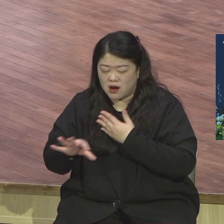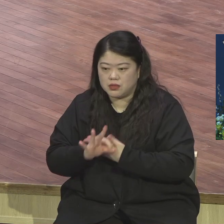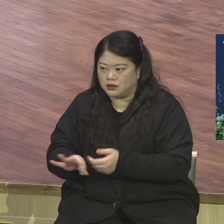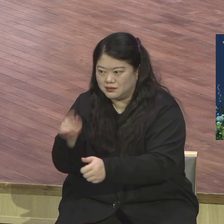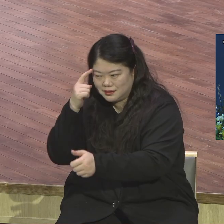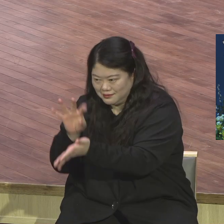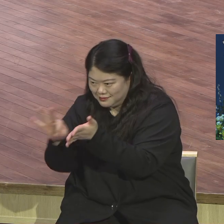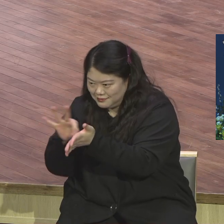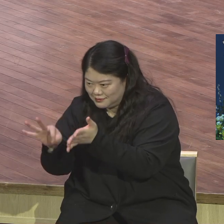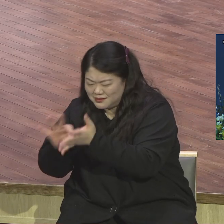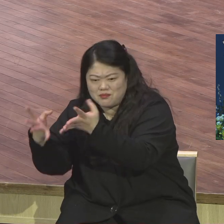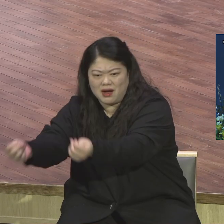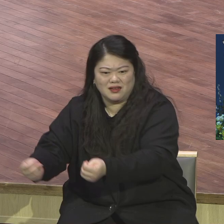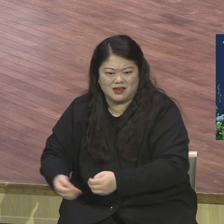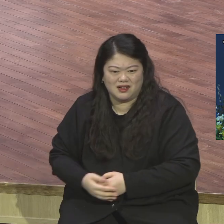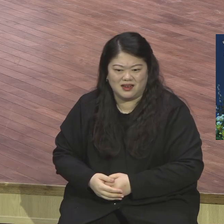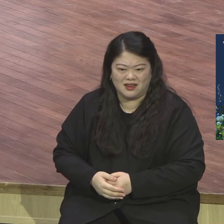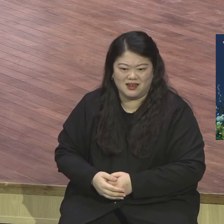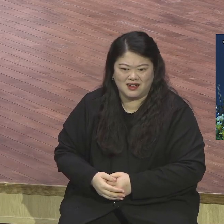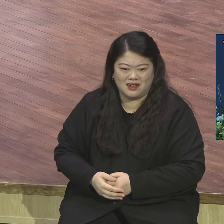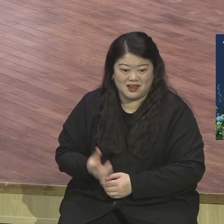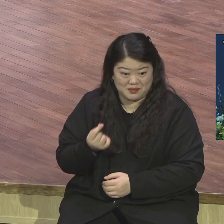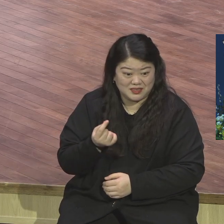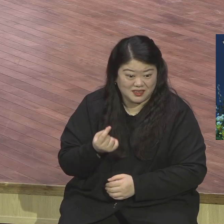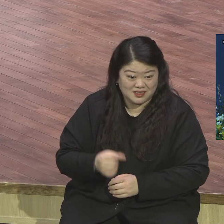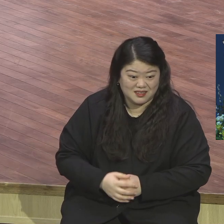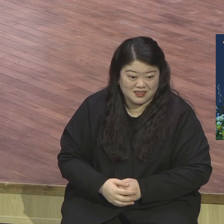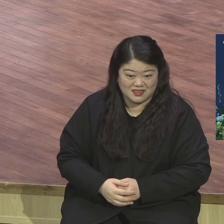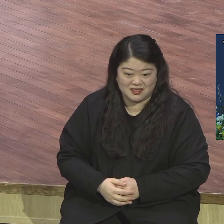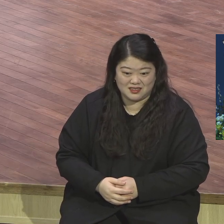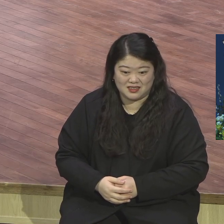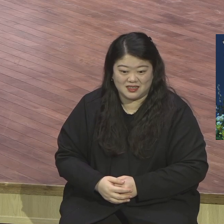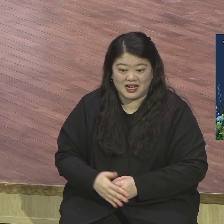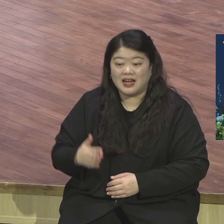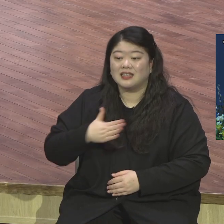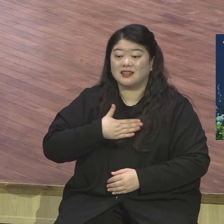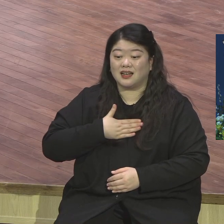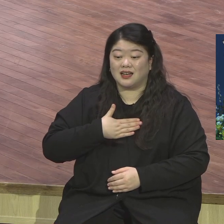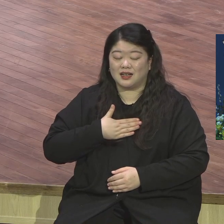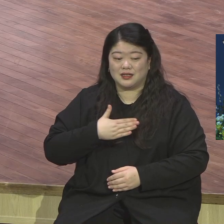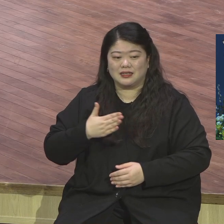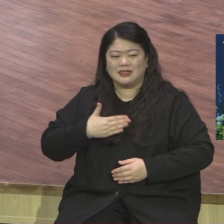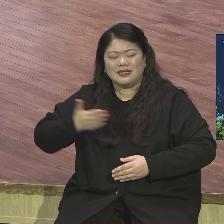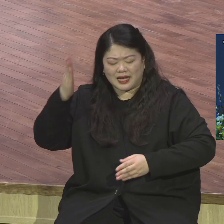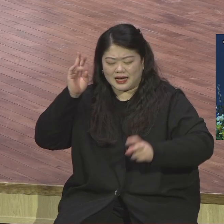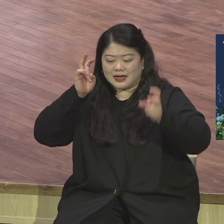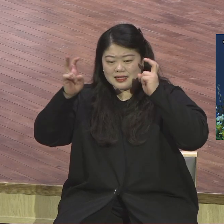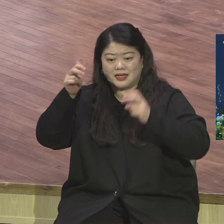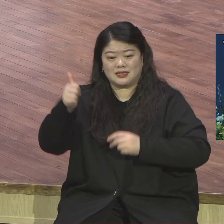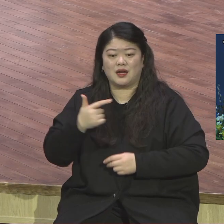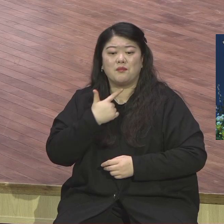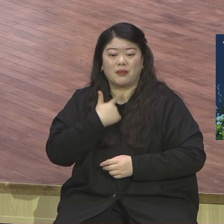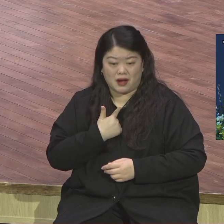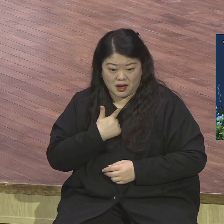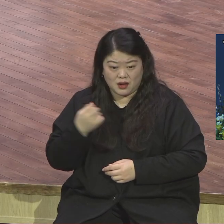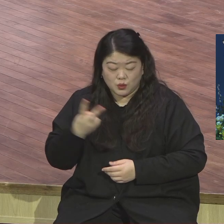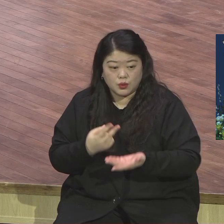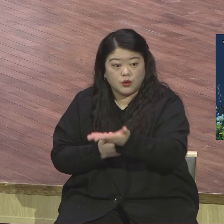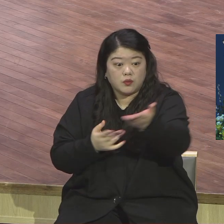저는 기업하는 분들 사업하는 분들 하나님께 당당하게 외치시기 바랍니다 올해 아멘 하나님 내가